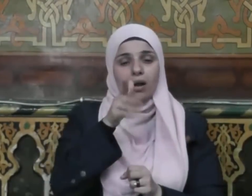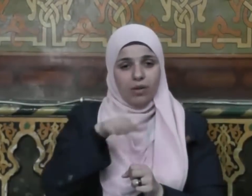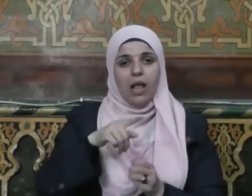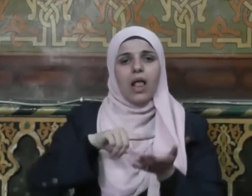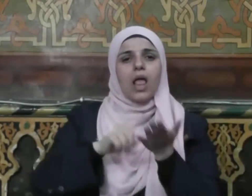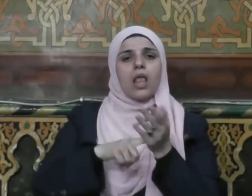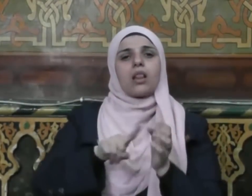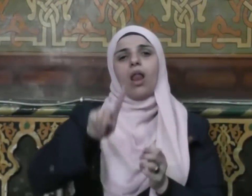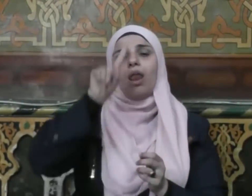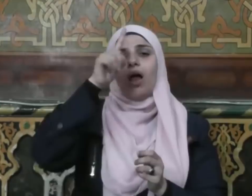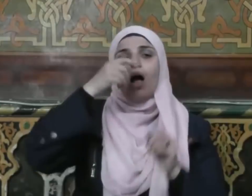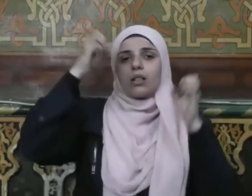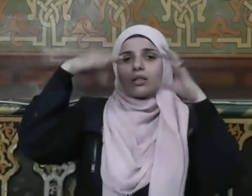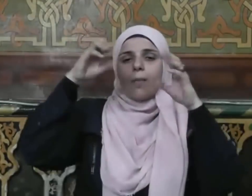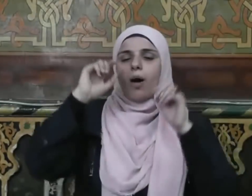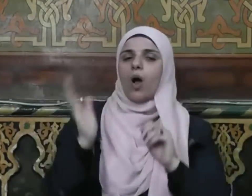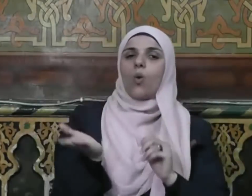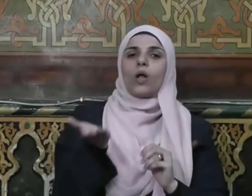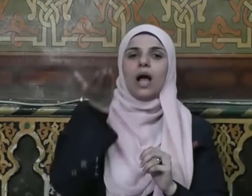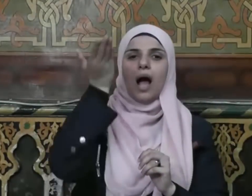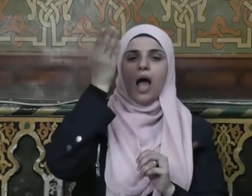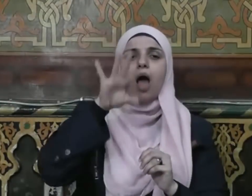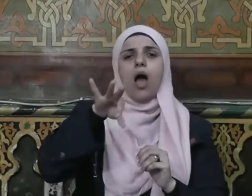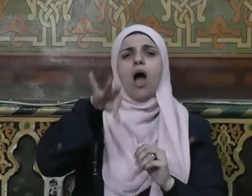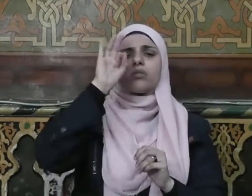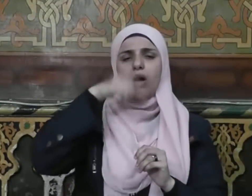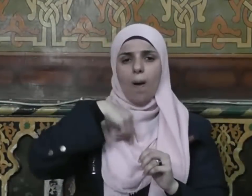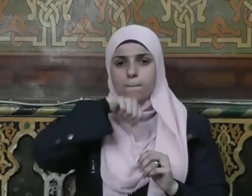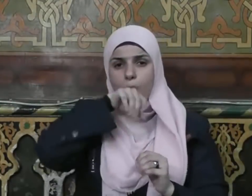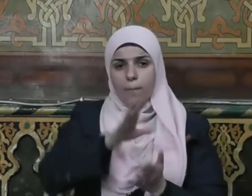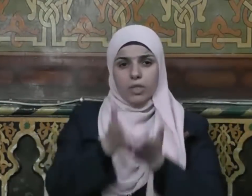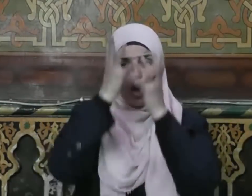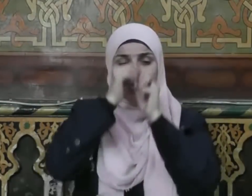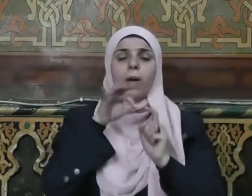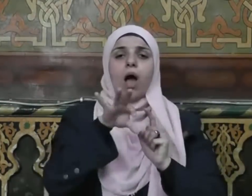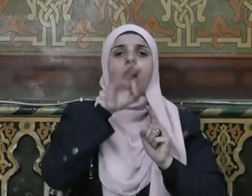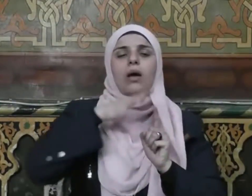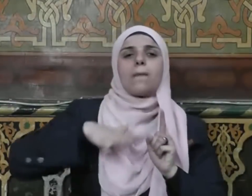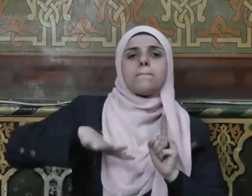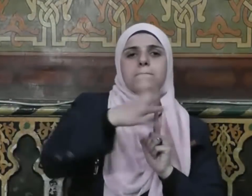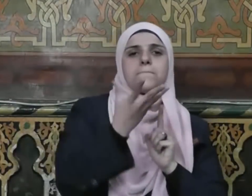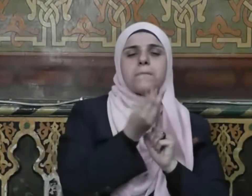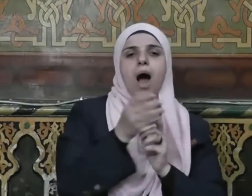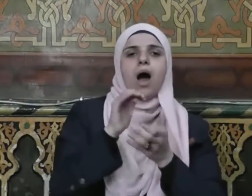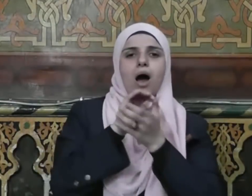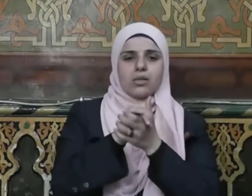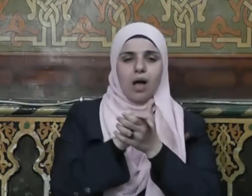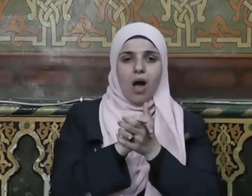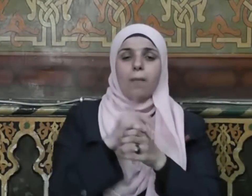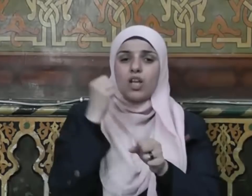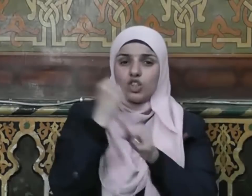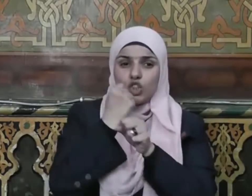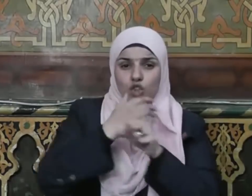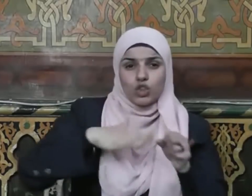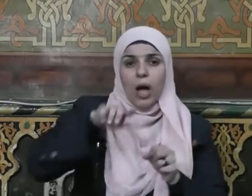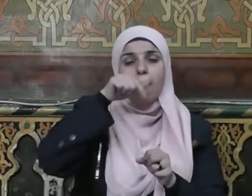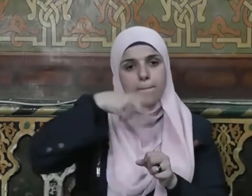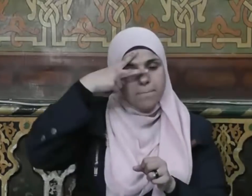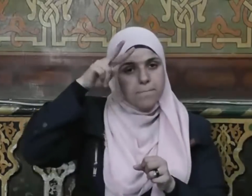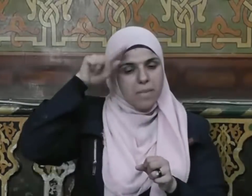إن الله تبارك وتعالى اختارني واختار لي أصحابا فجعل لي منهم